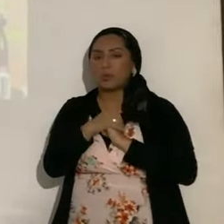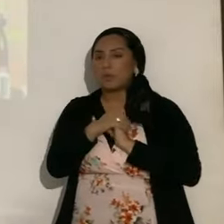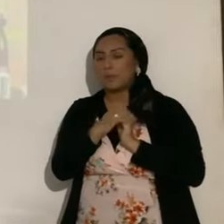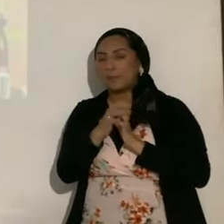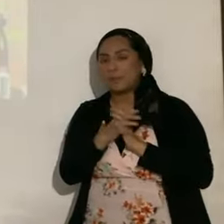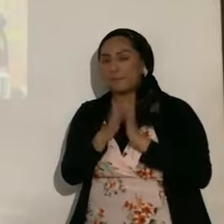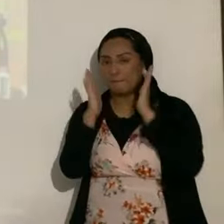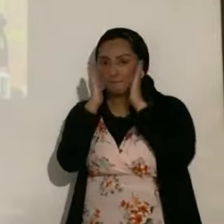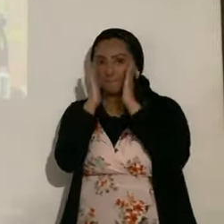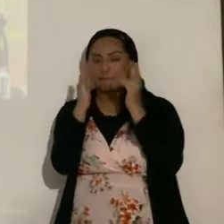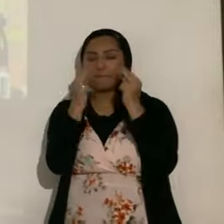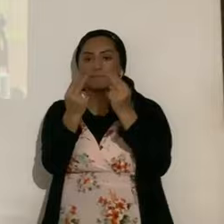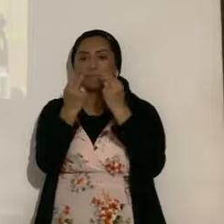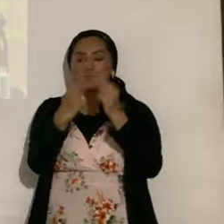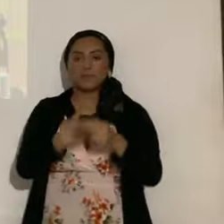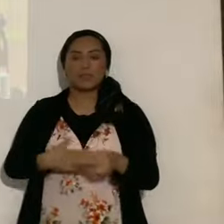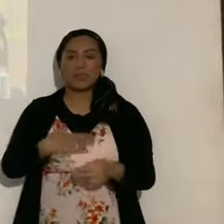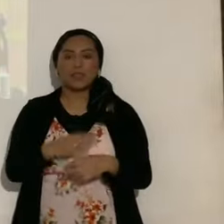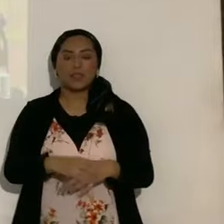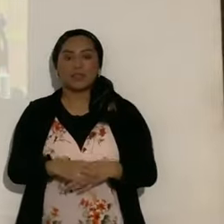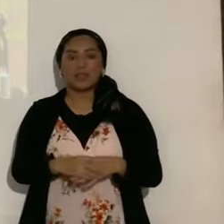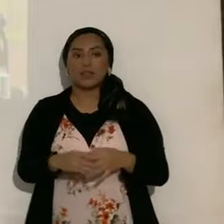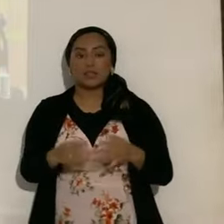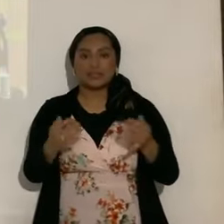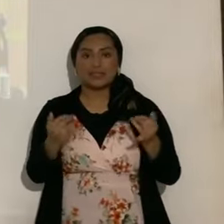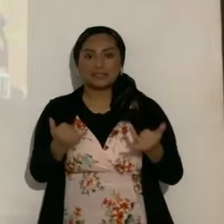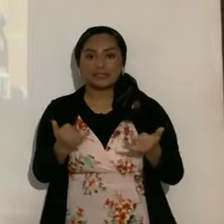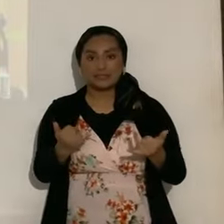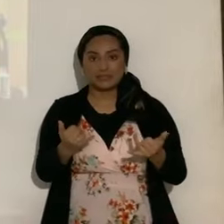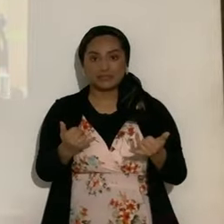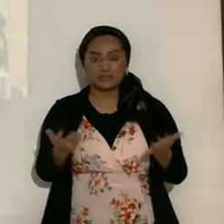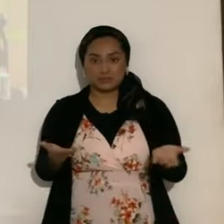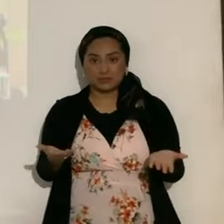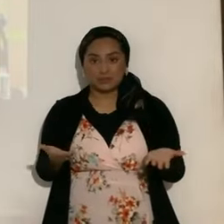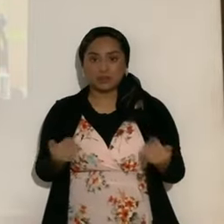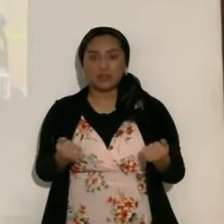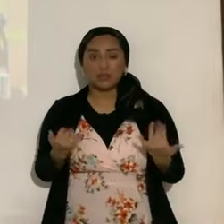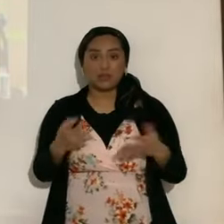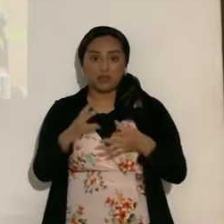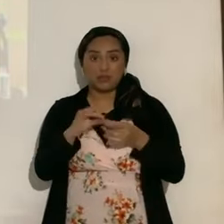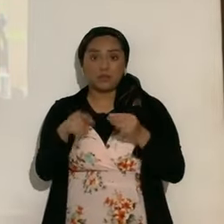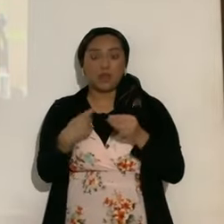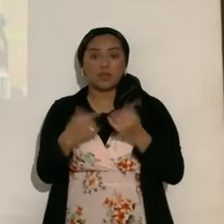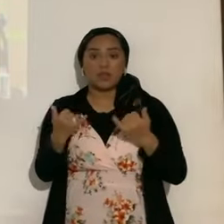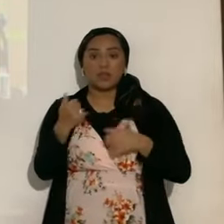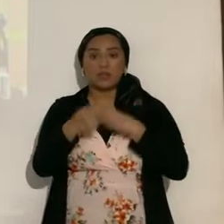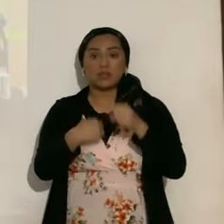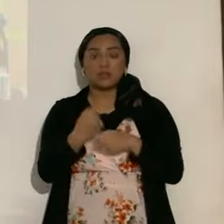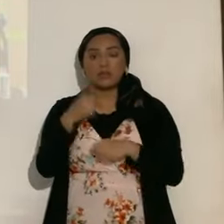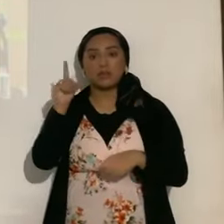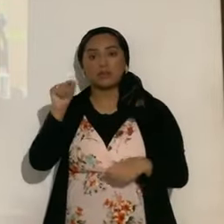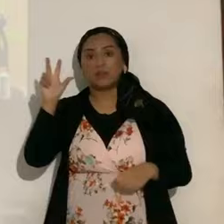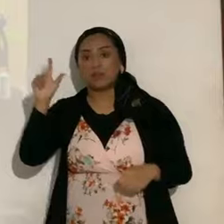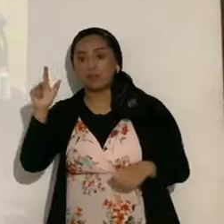Pongan atención, hermanos. En la actualidad, estamos hablando de 2023, en la actualidad, hay grupos